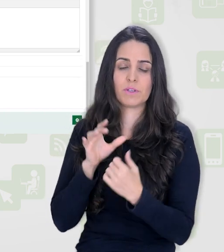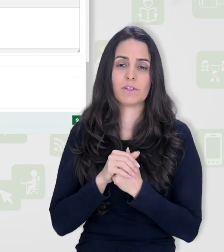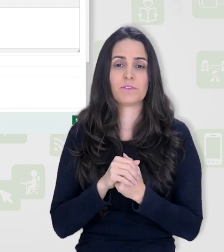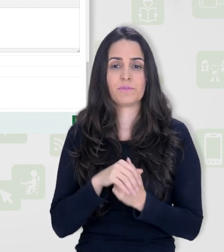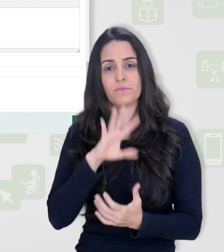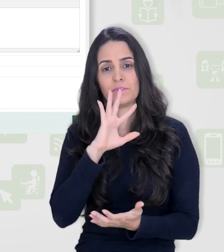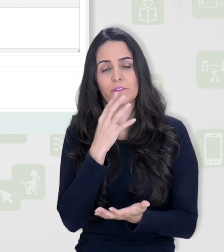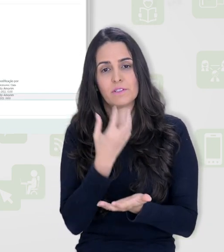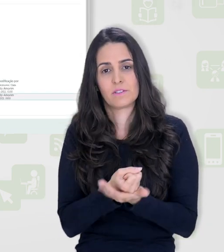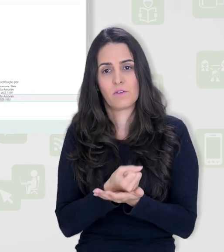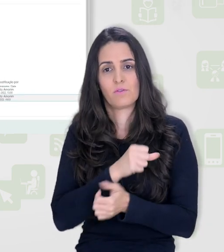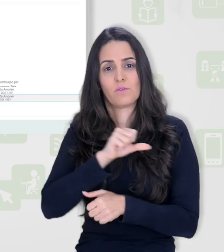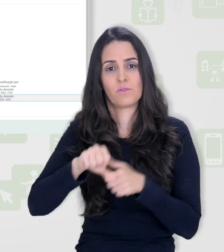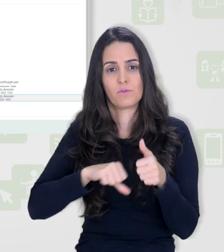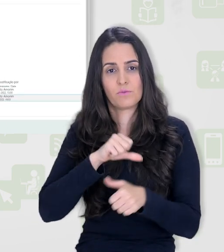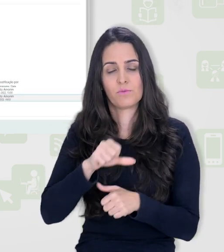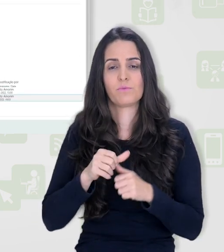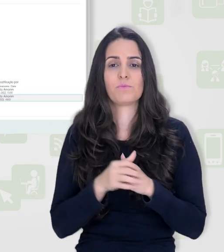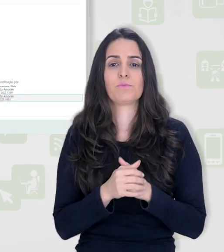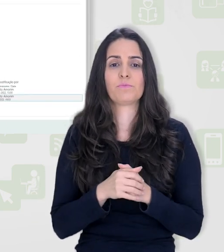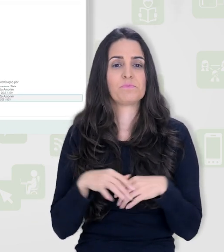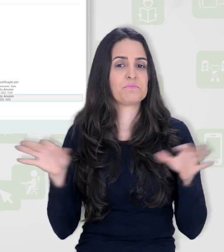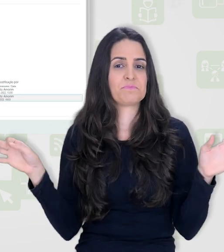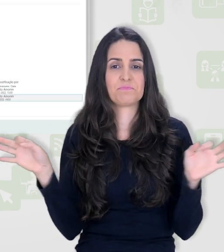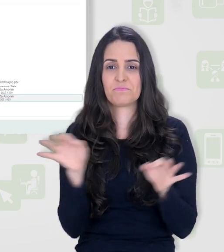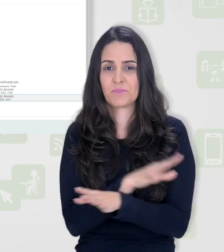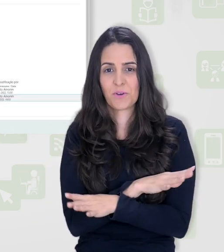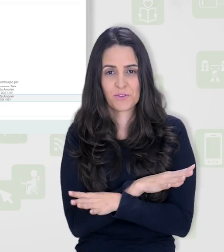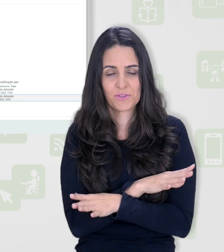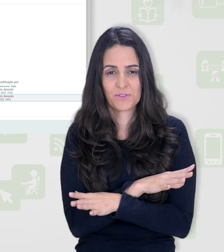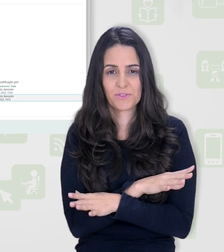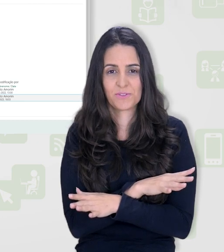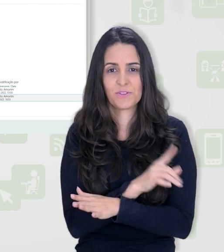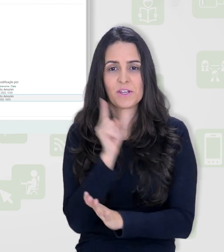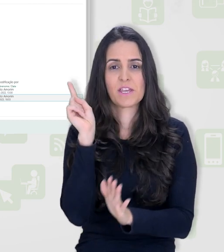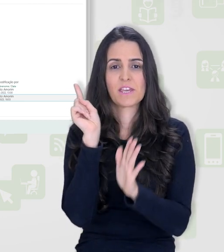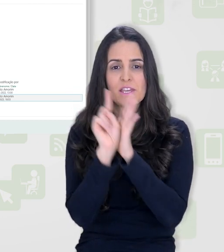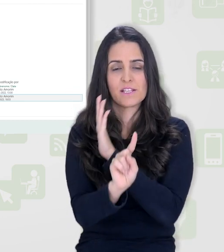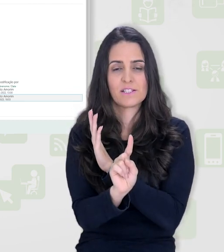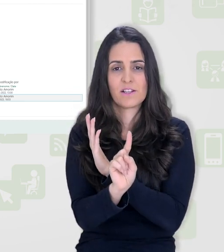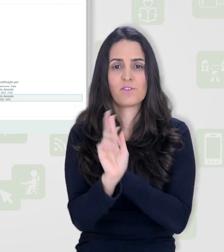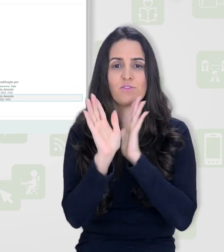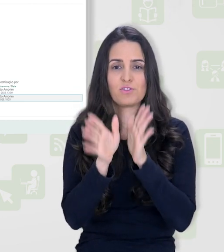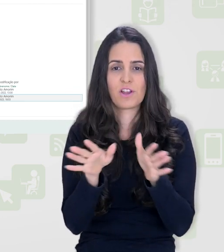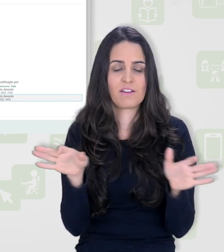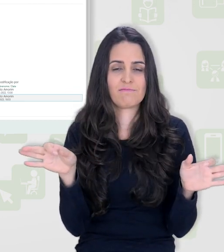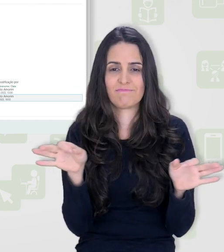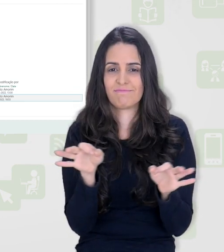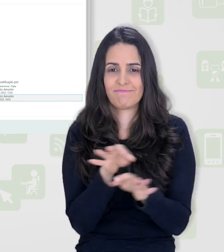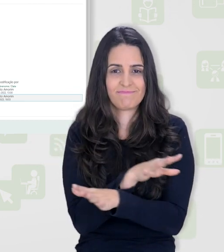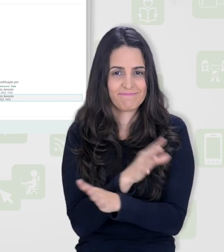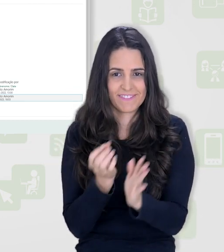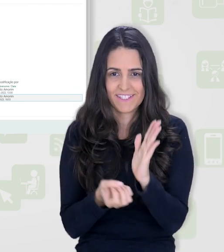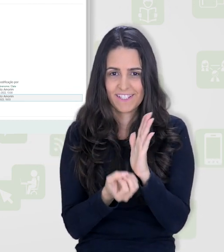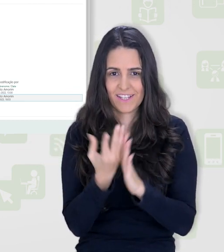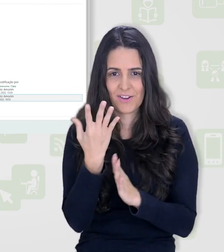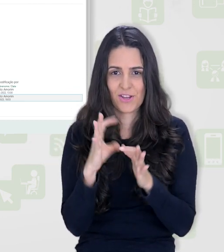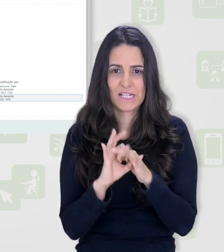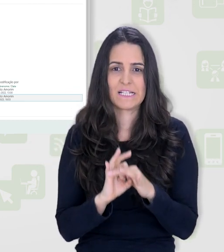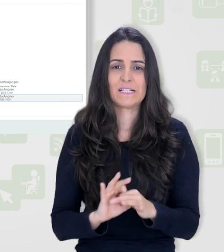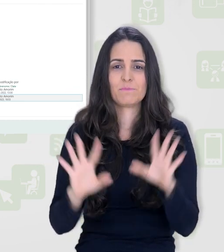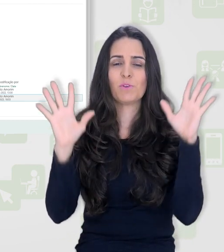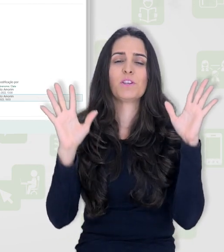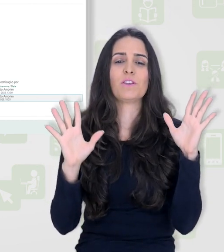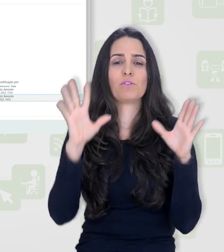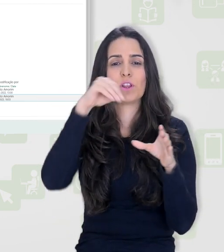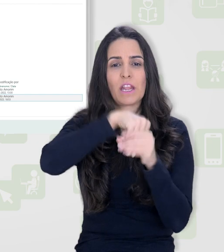eu vou salvar as mudanças. E pronto, a minha questão já está criada e